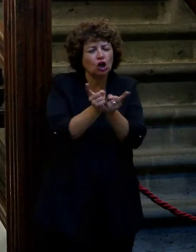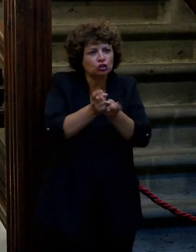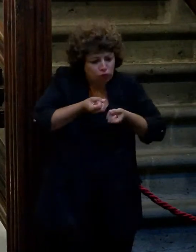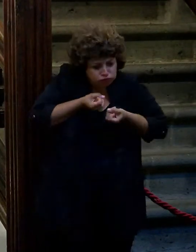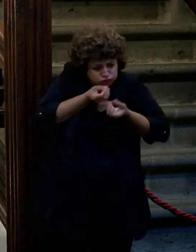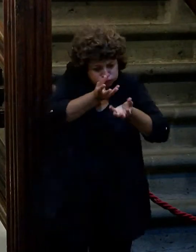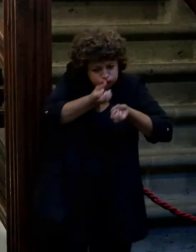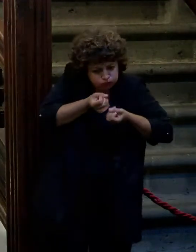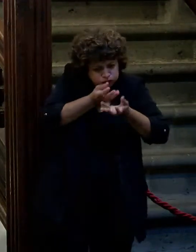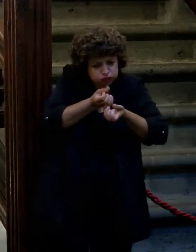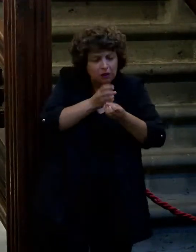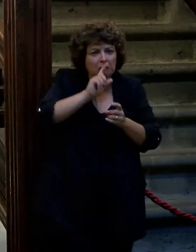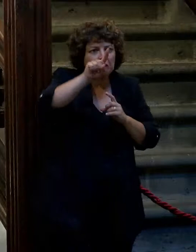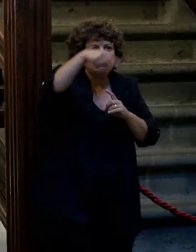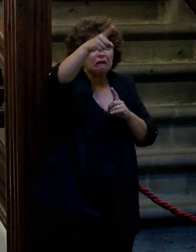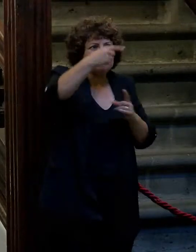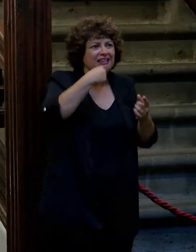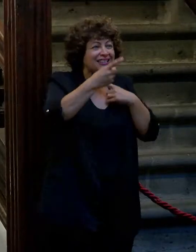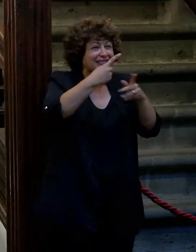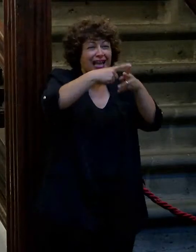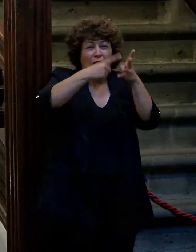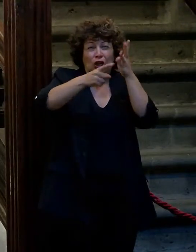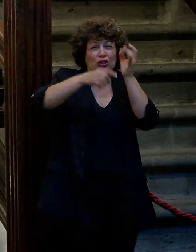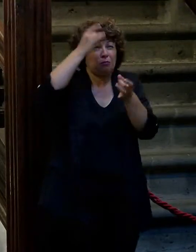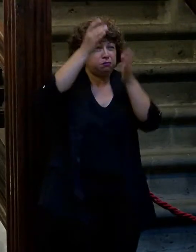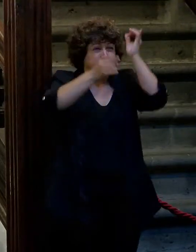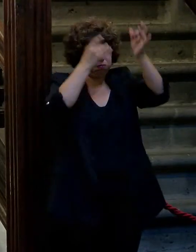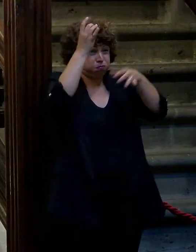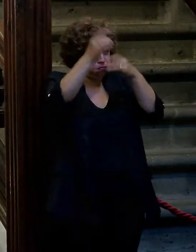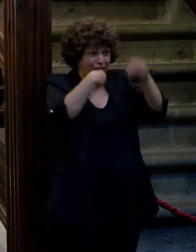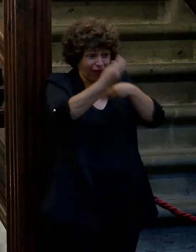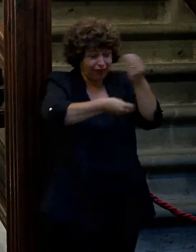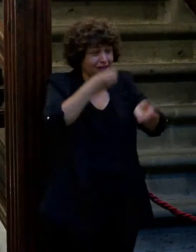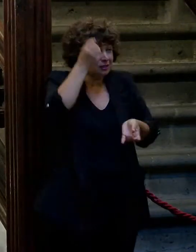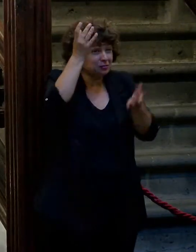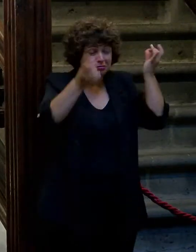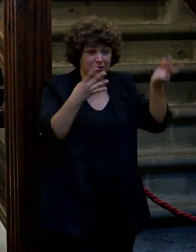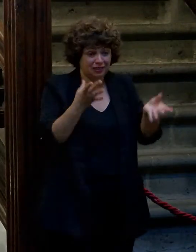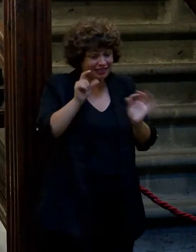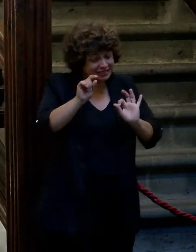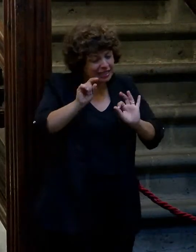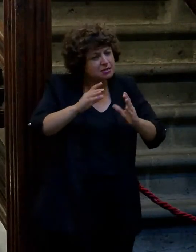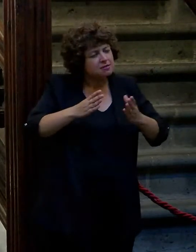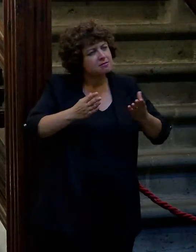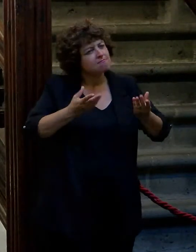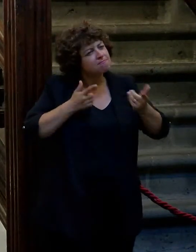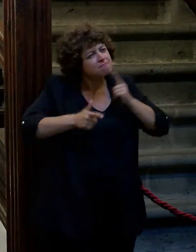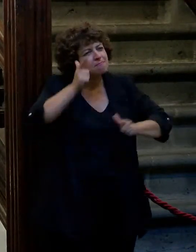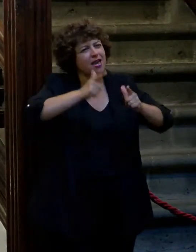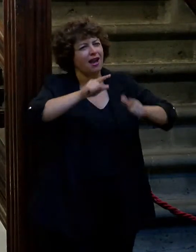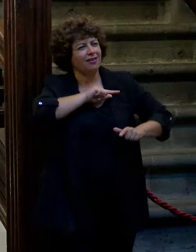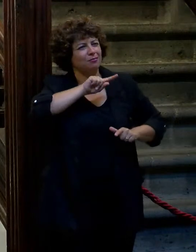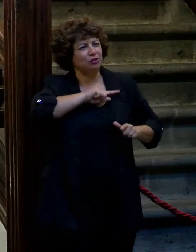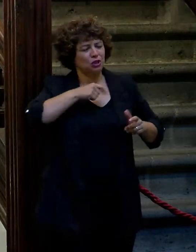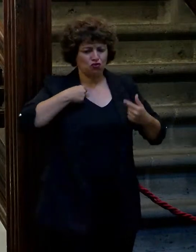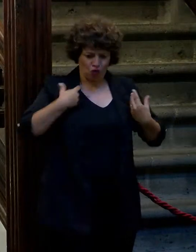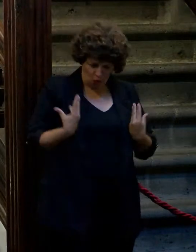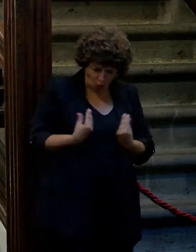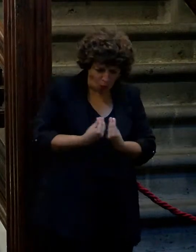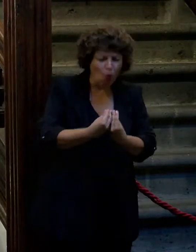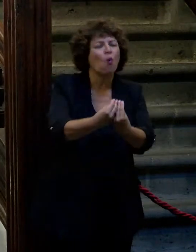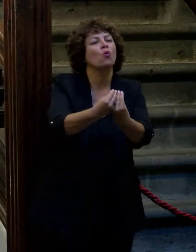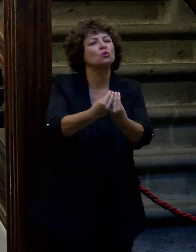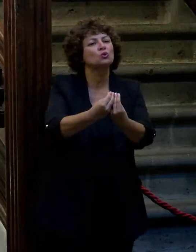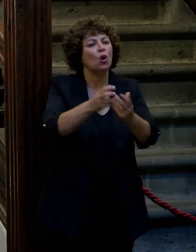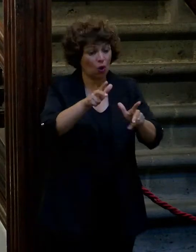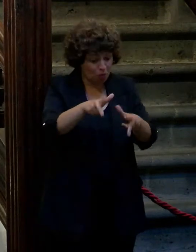contaba mientras aquellas decían disparates y hacían barbaridades entonces claro ese viaje emocional lo he hecho a su lado como espectadora pero